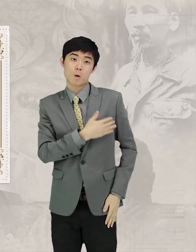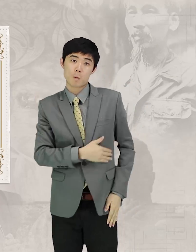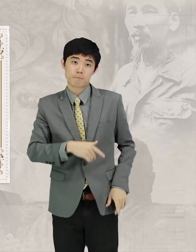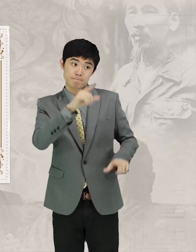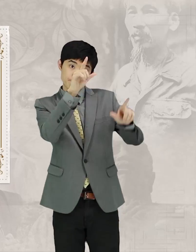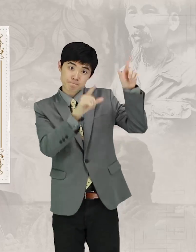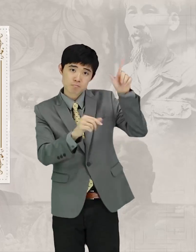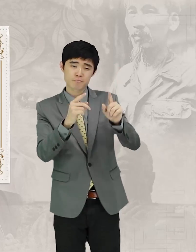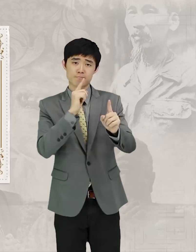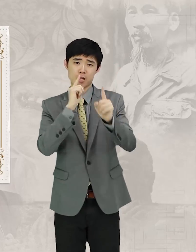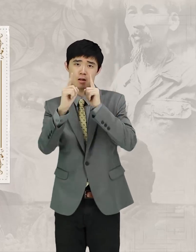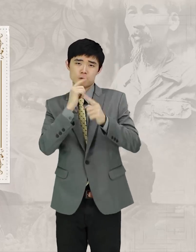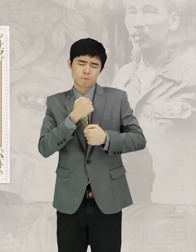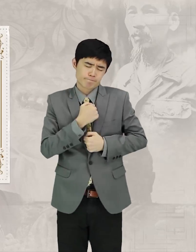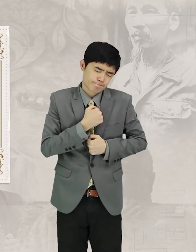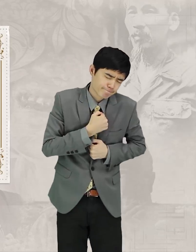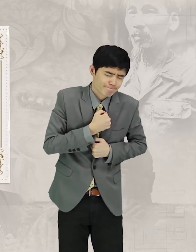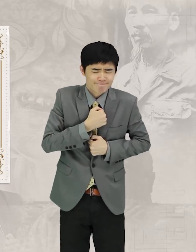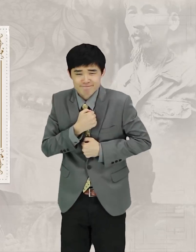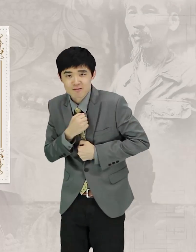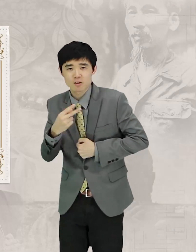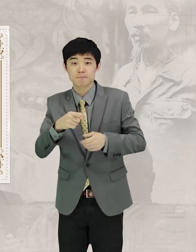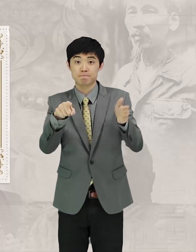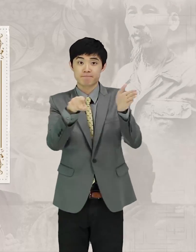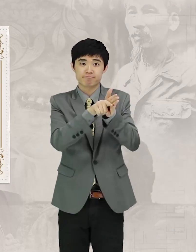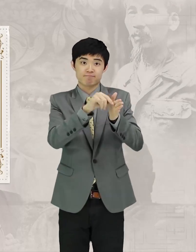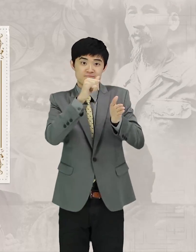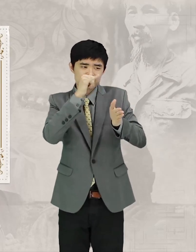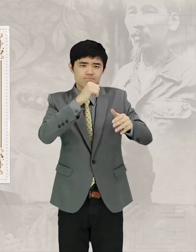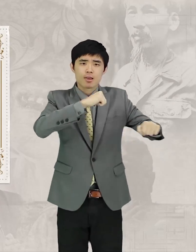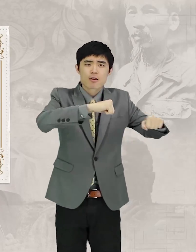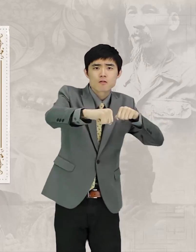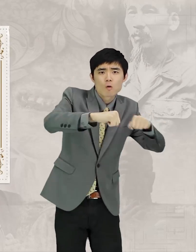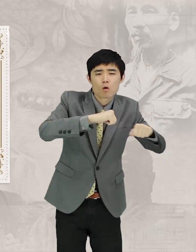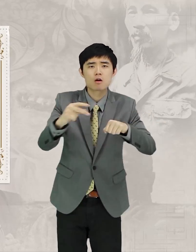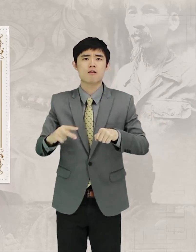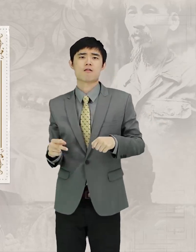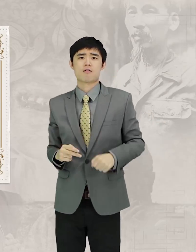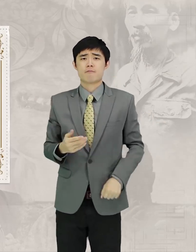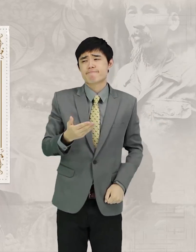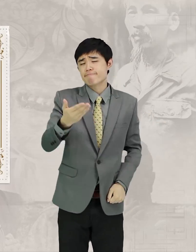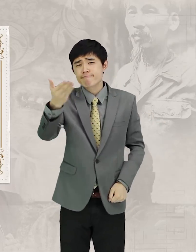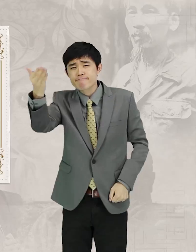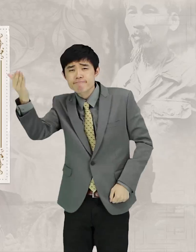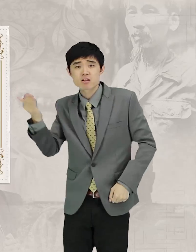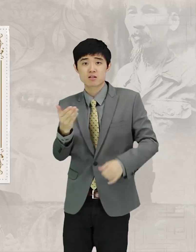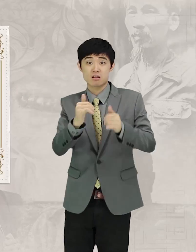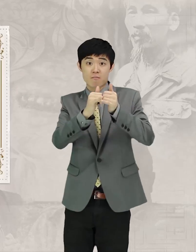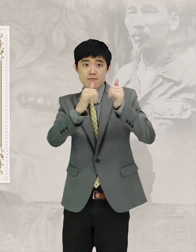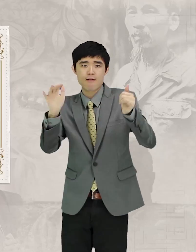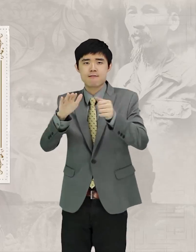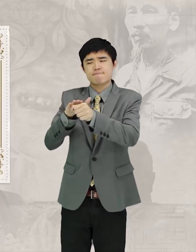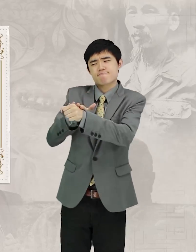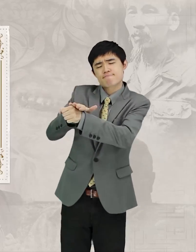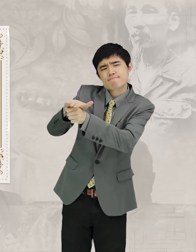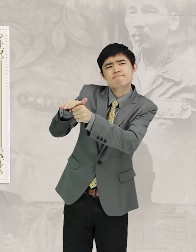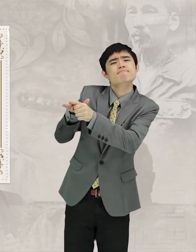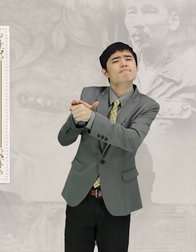몸가짐이나 말을 조심하여 믿음직하게 행동하고 널리 사람들을 사랑하되